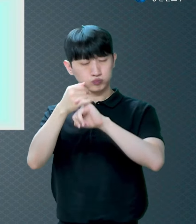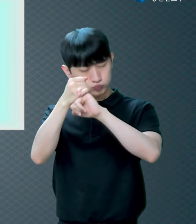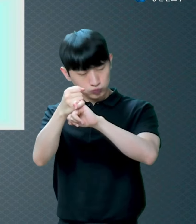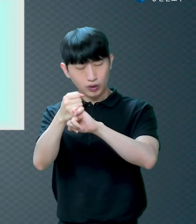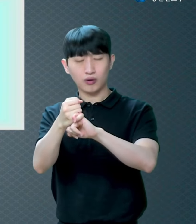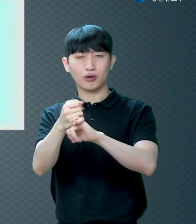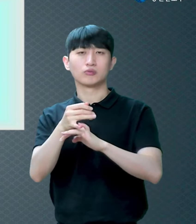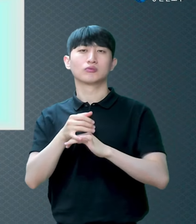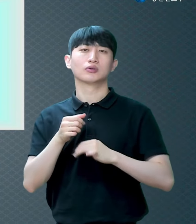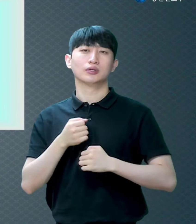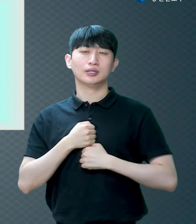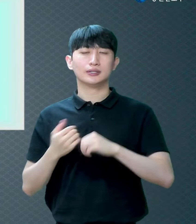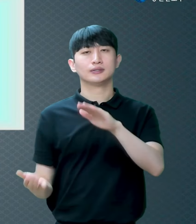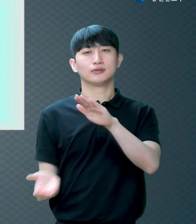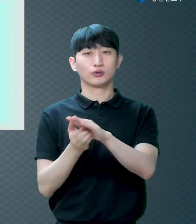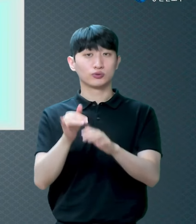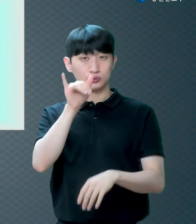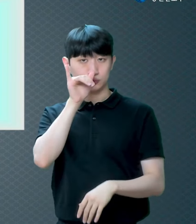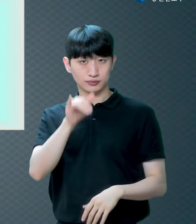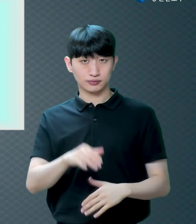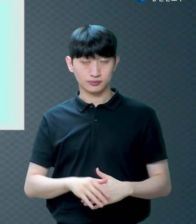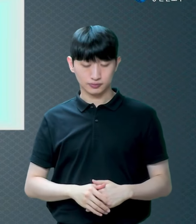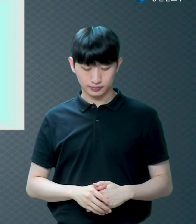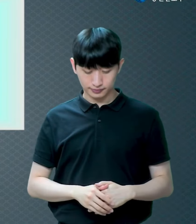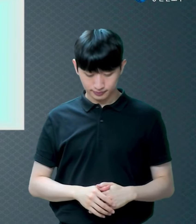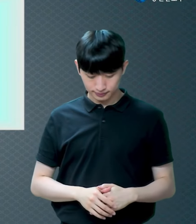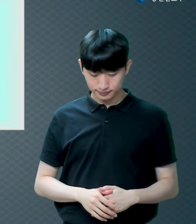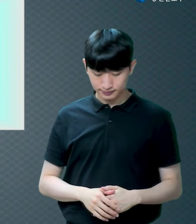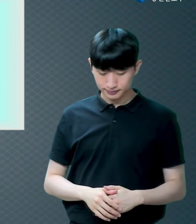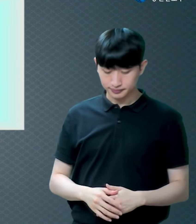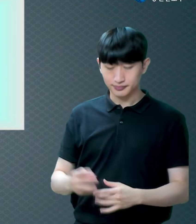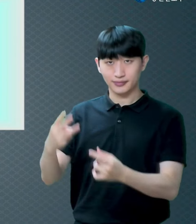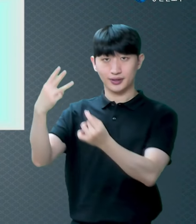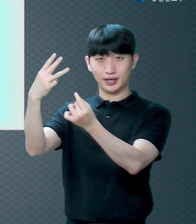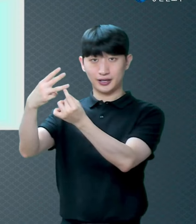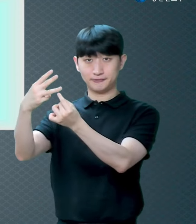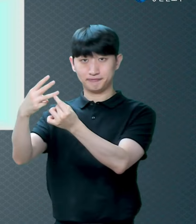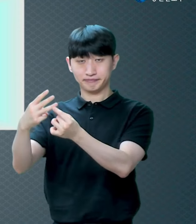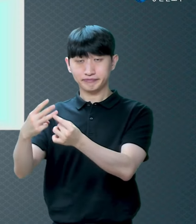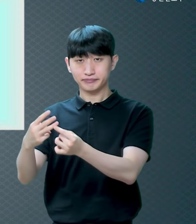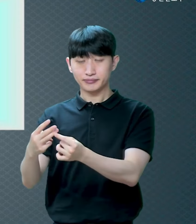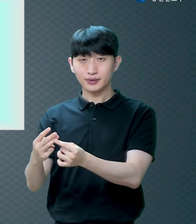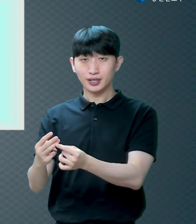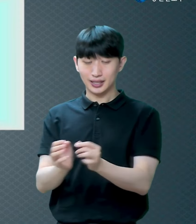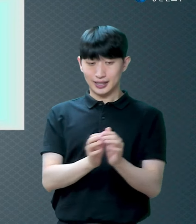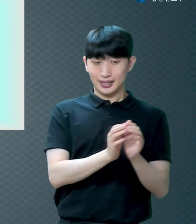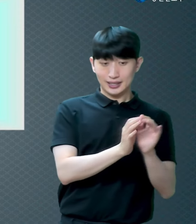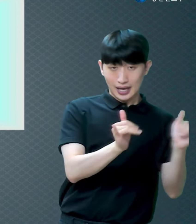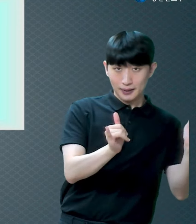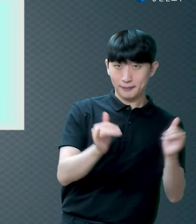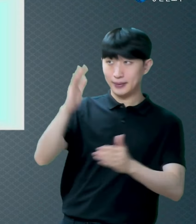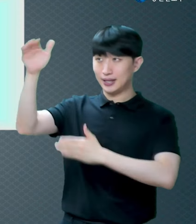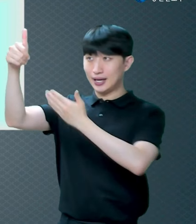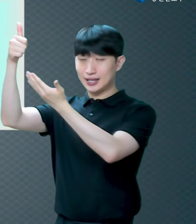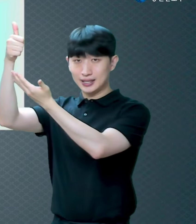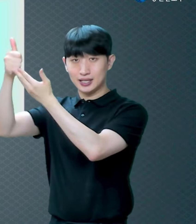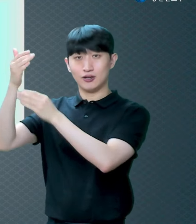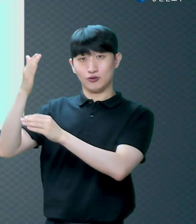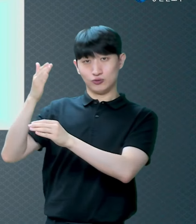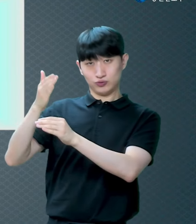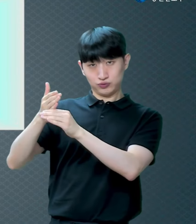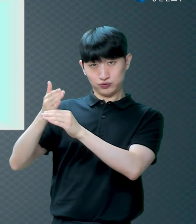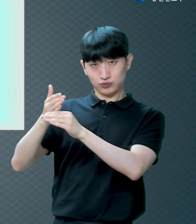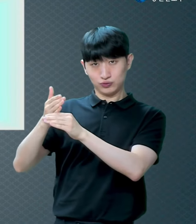예수님이 계셔요 중보자 예수님이 계시다는 거예요 이거